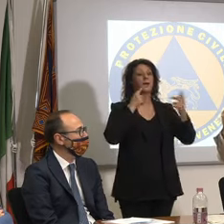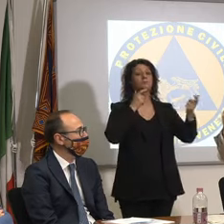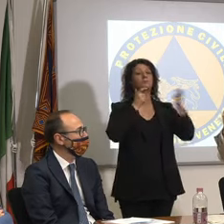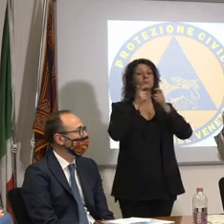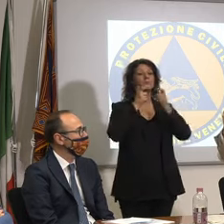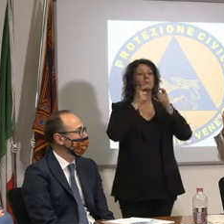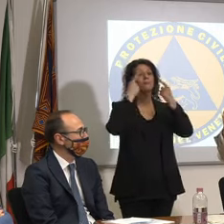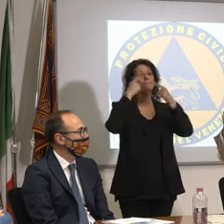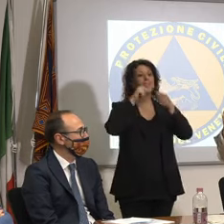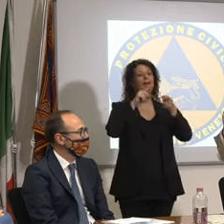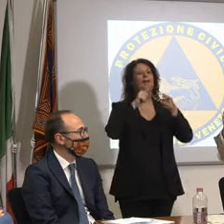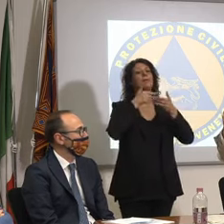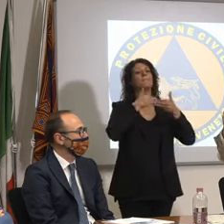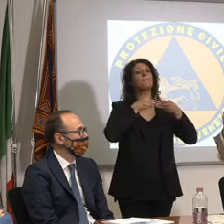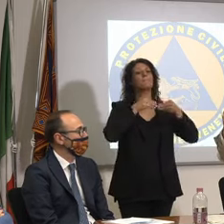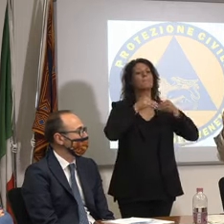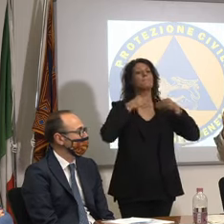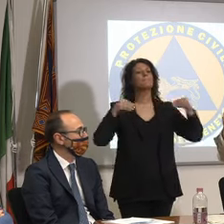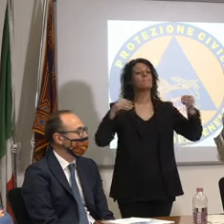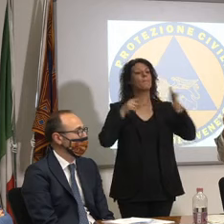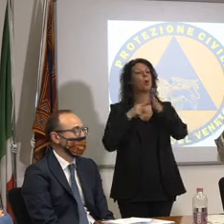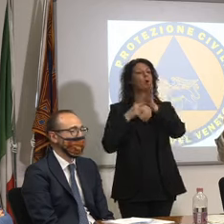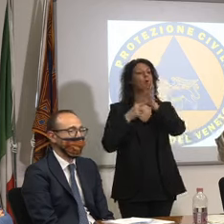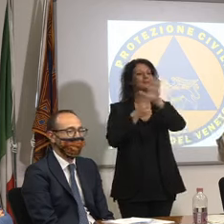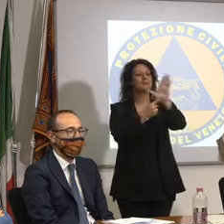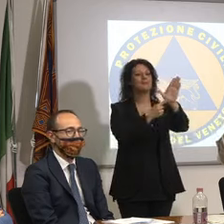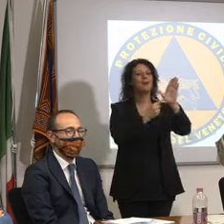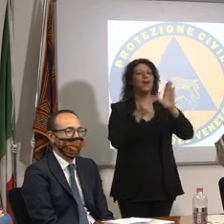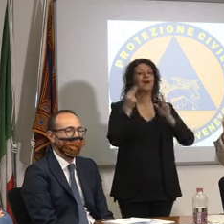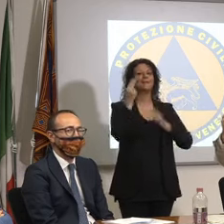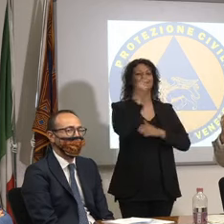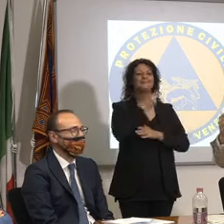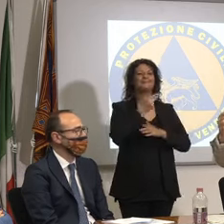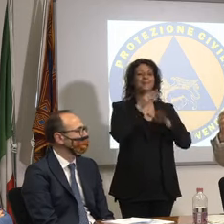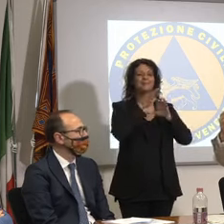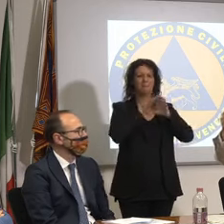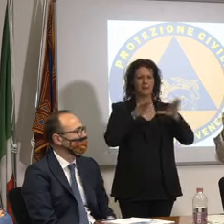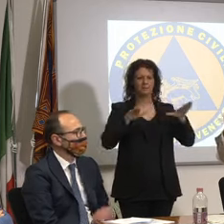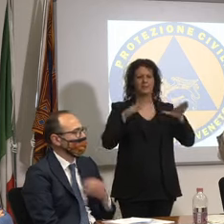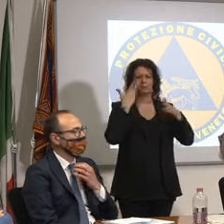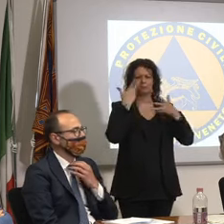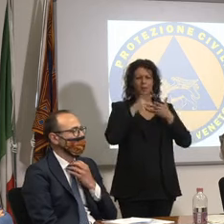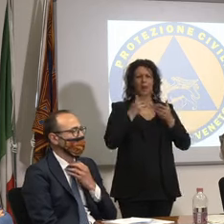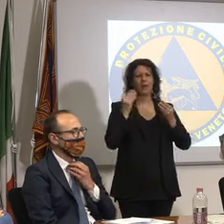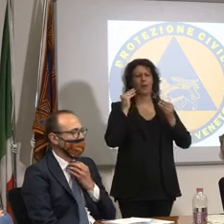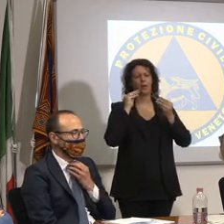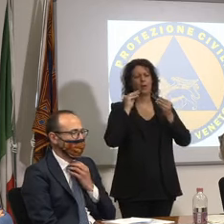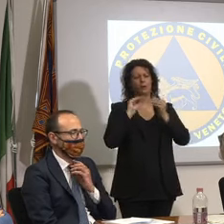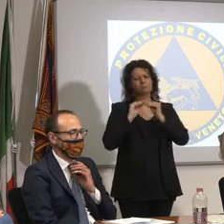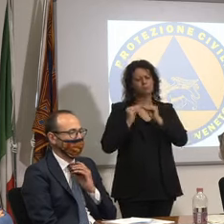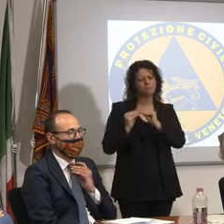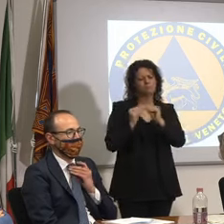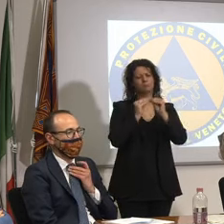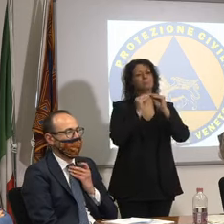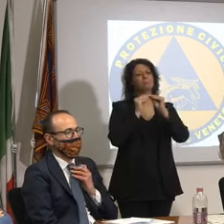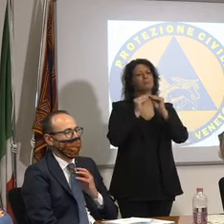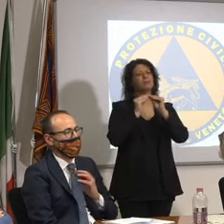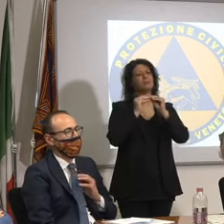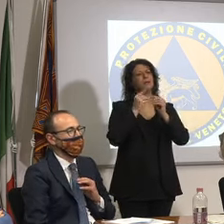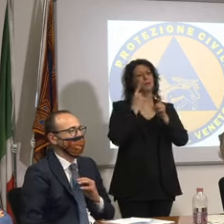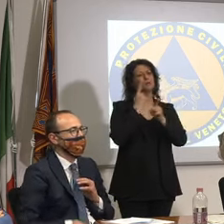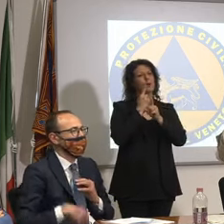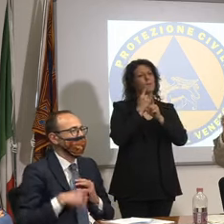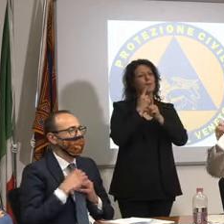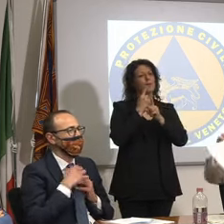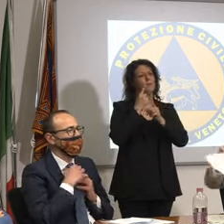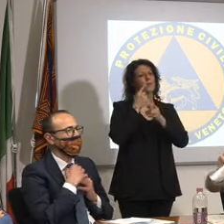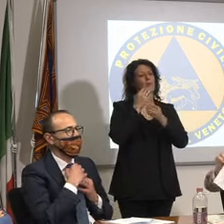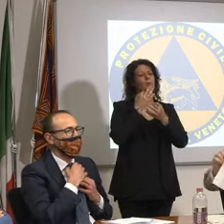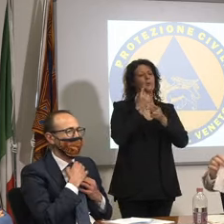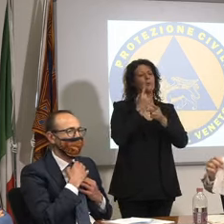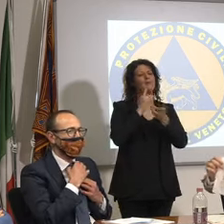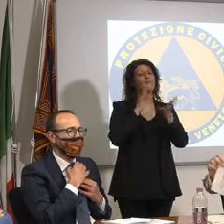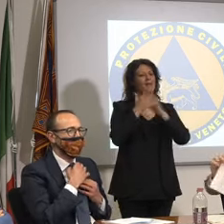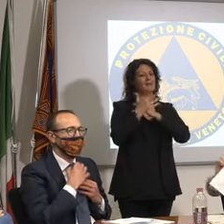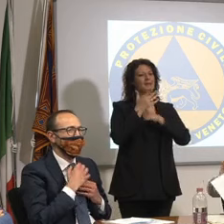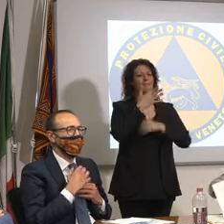roba e anche multimediale insomma faremo una bella una bella mostra per questi bimbi